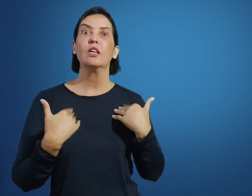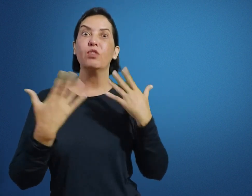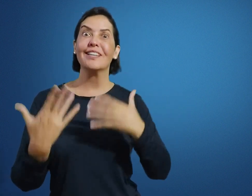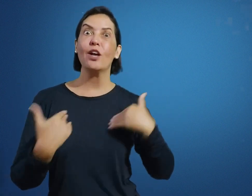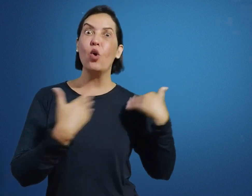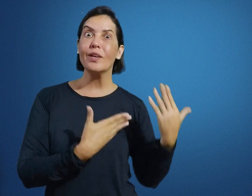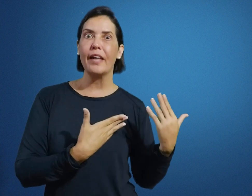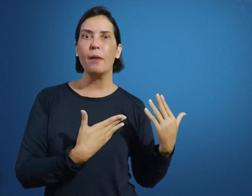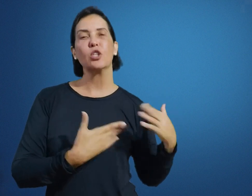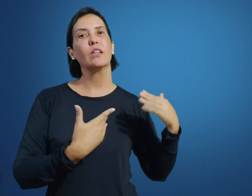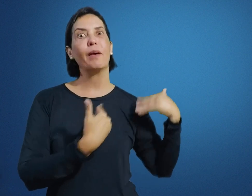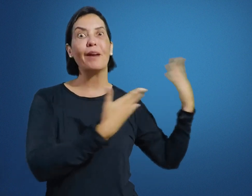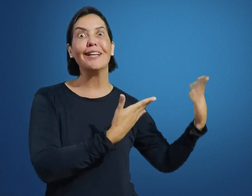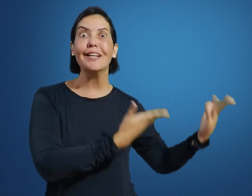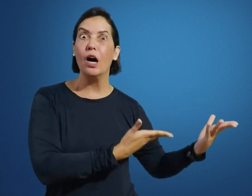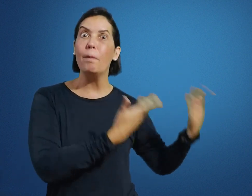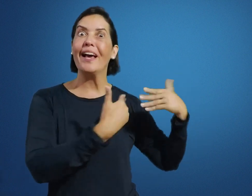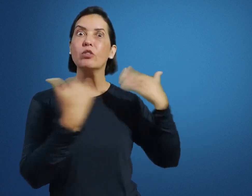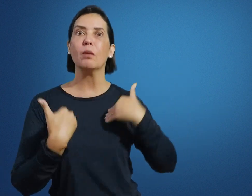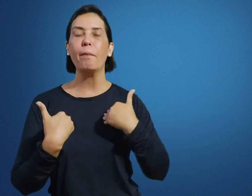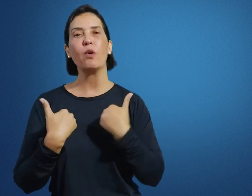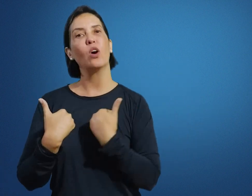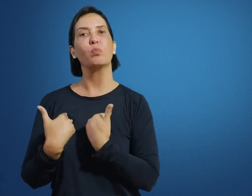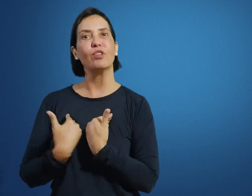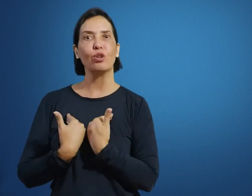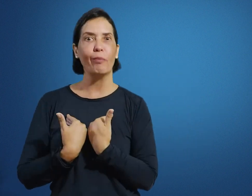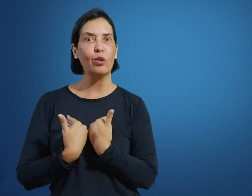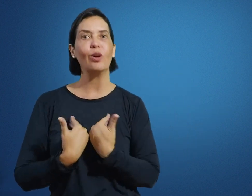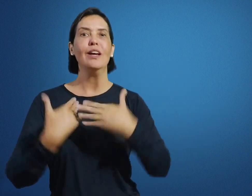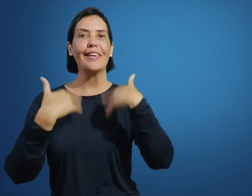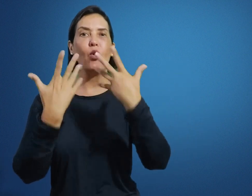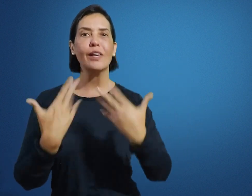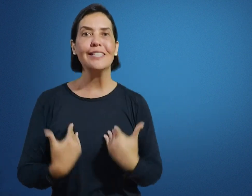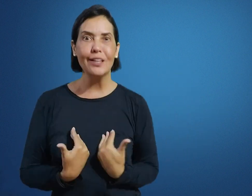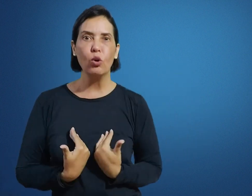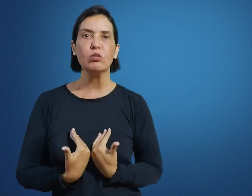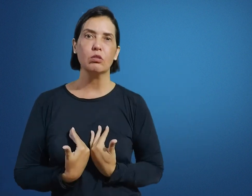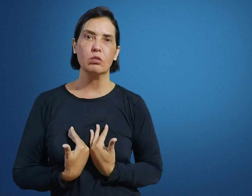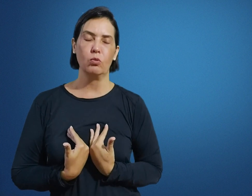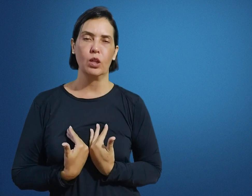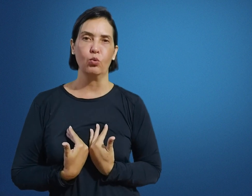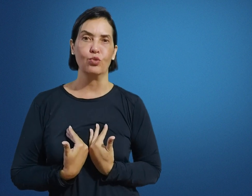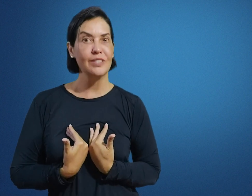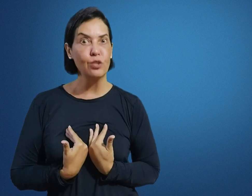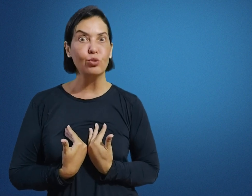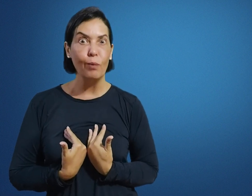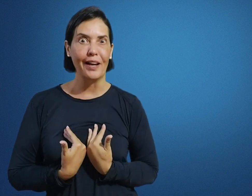que você tem com o intérprete, e também para ele não pegar o seu papel enquanto professor formador, que é conhecedor dos seus conteúdos. Você estudou para